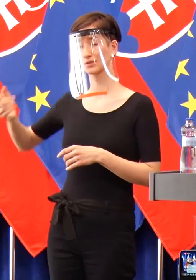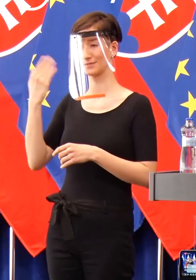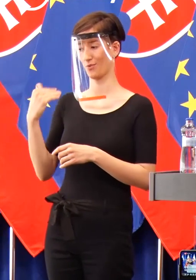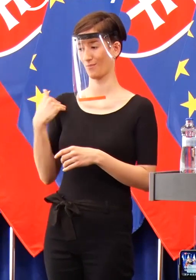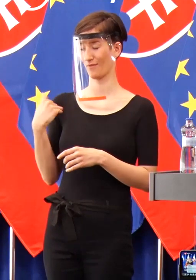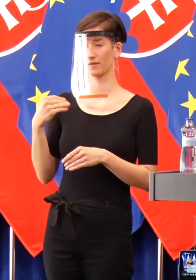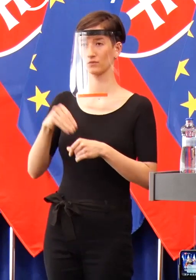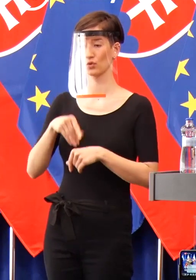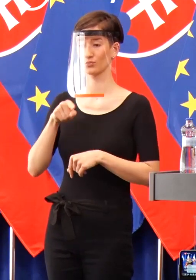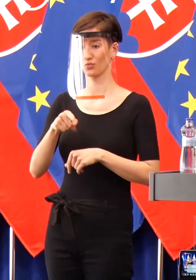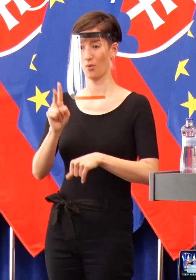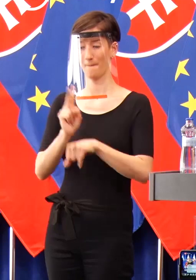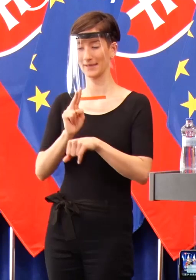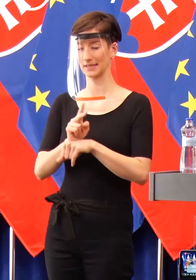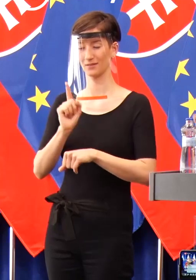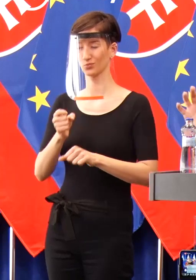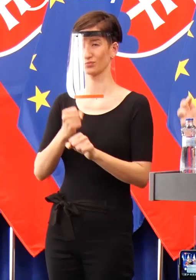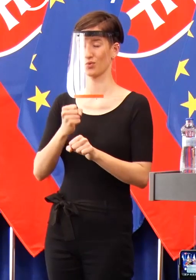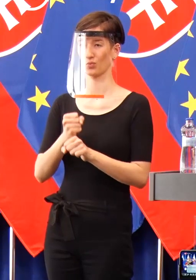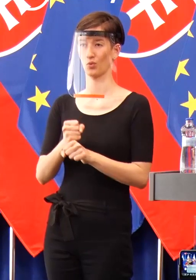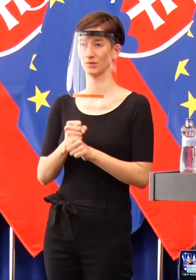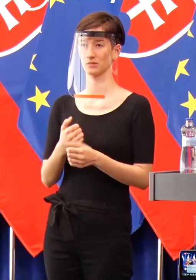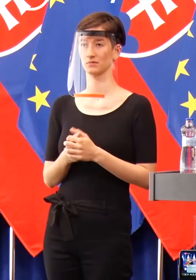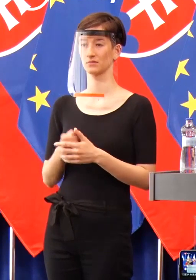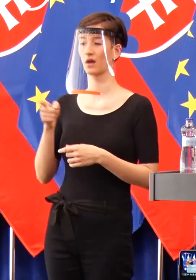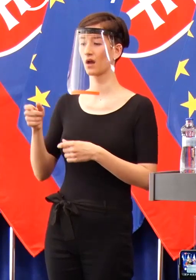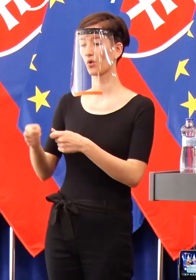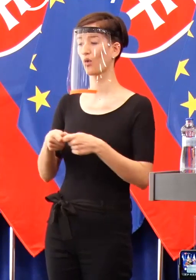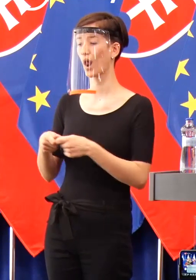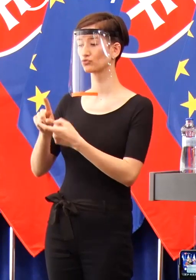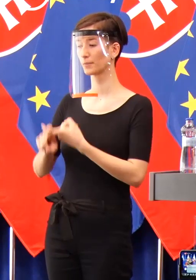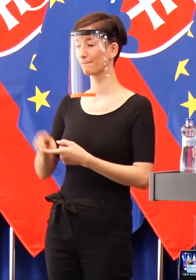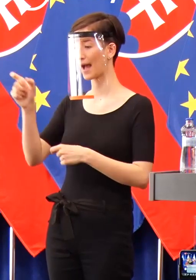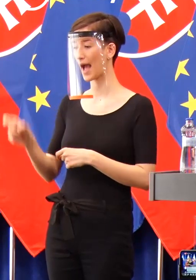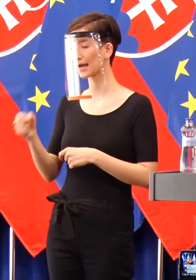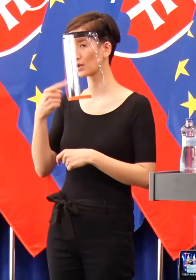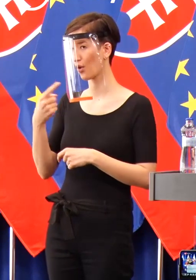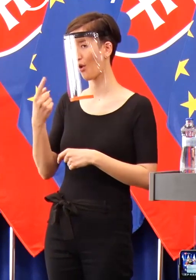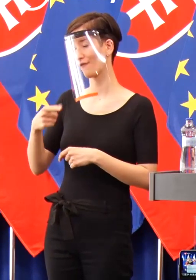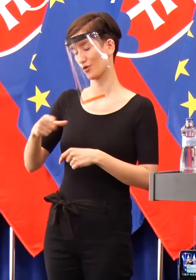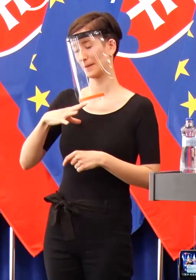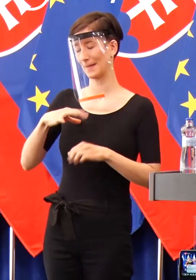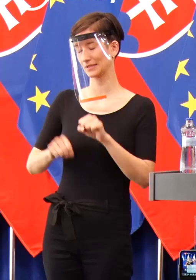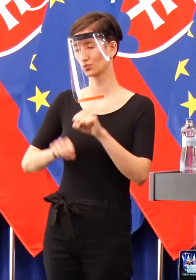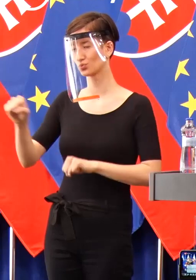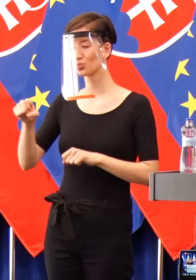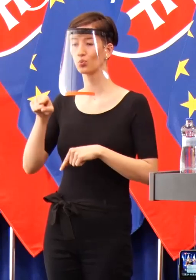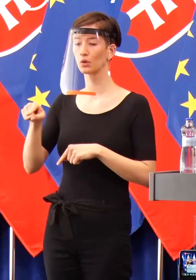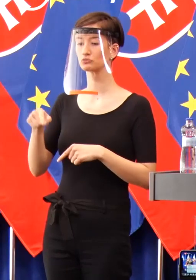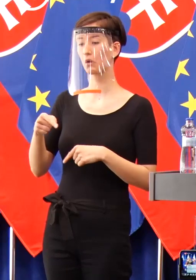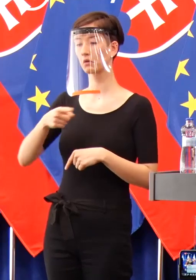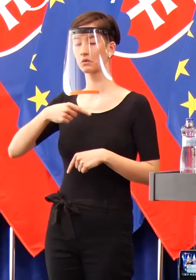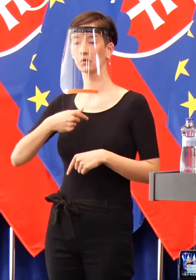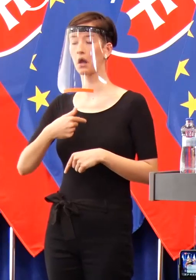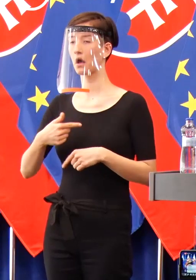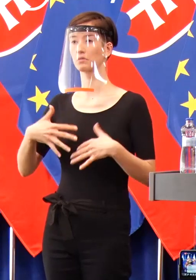zľahčovať ho, stále sa z neho vyzúvať, my sme za to nehlasovali a podobne, ako to demoralizuje potom aj to presvedčenie medzi